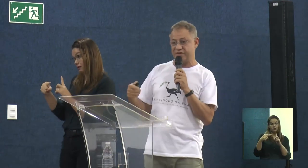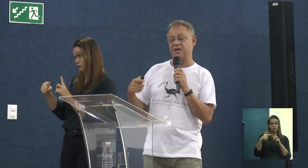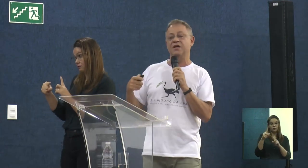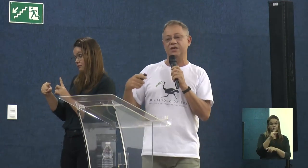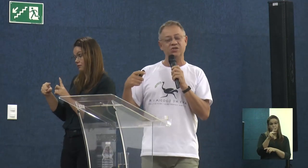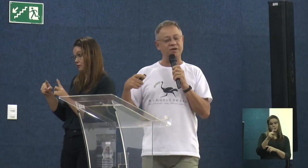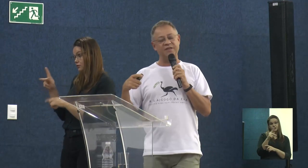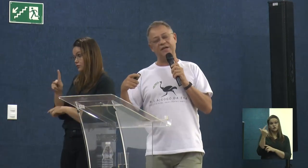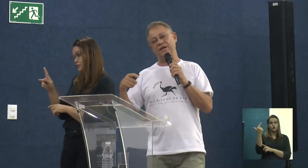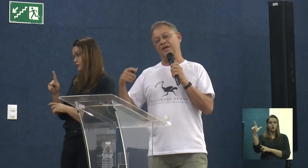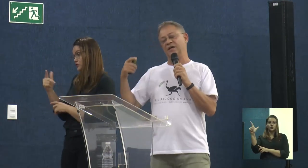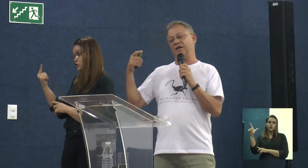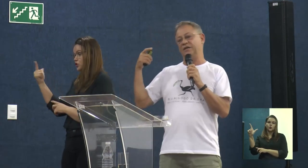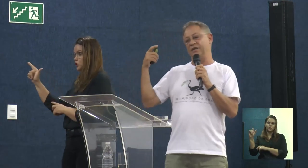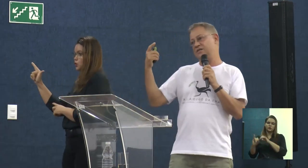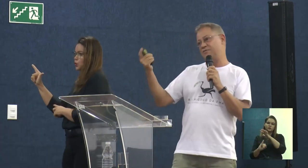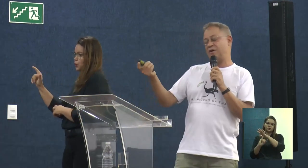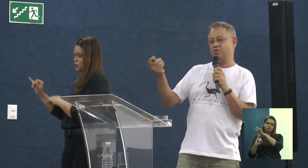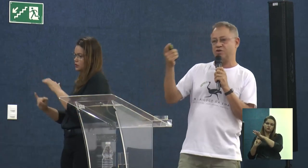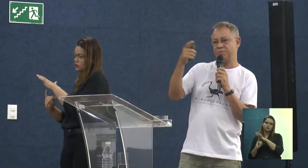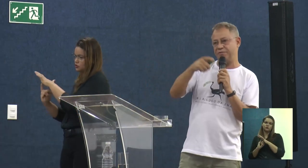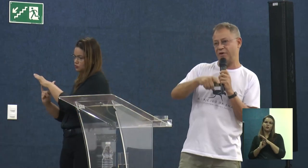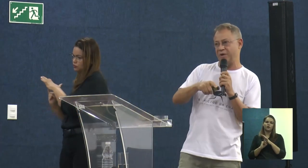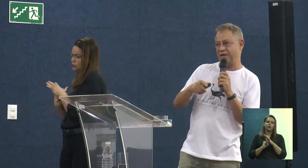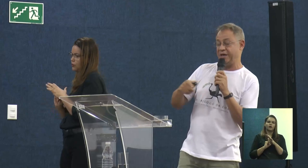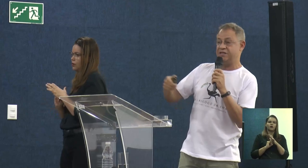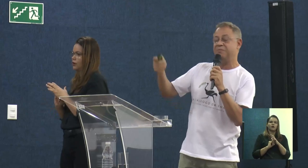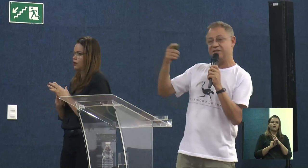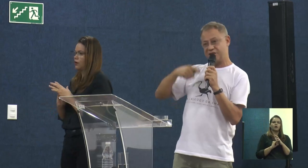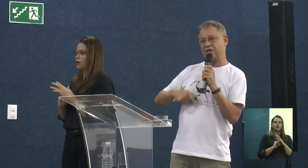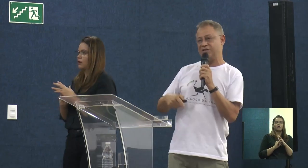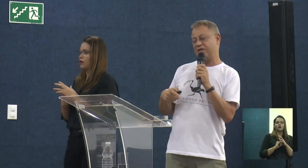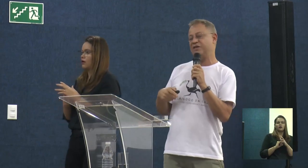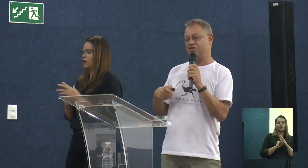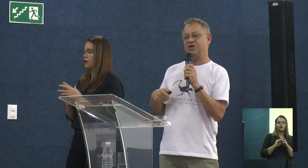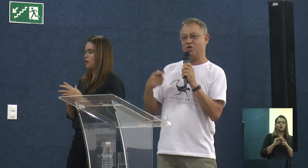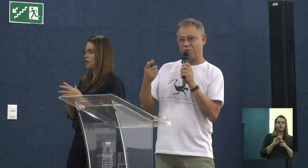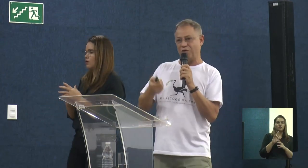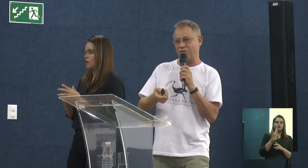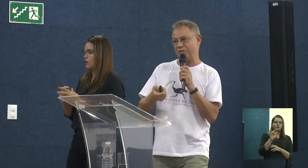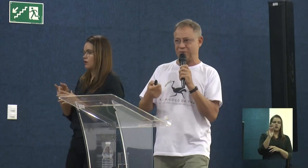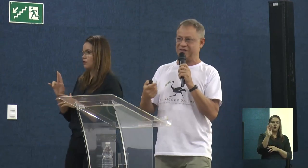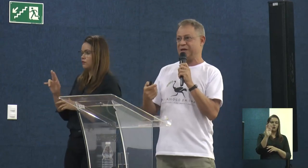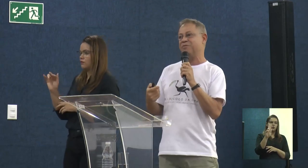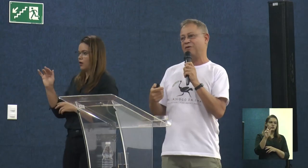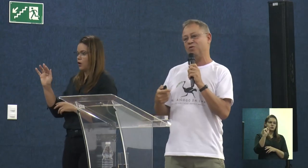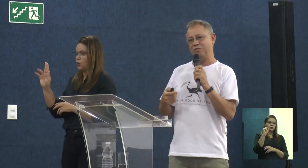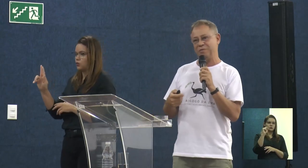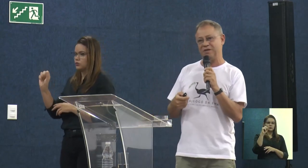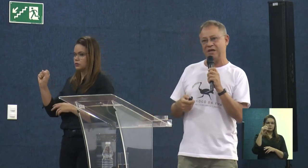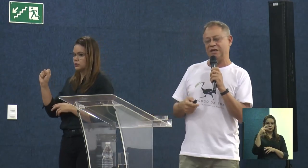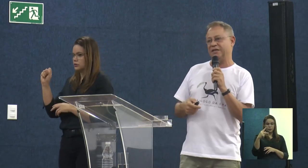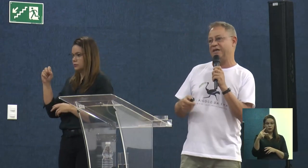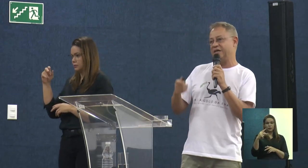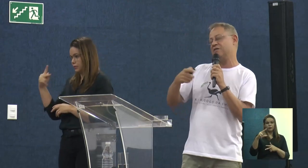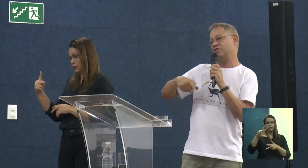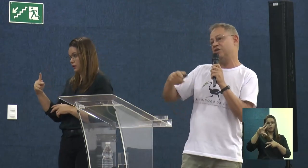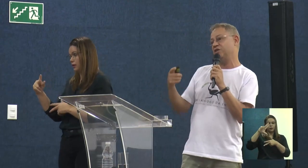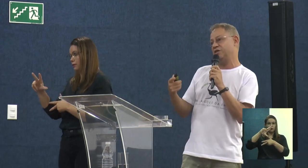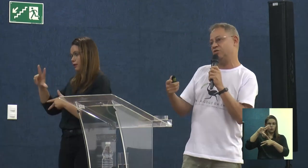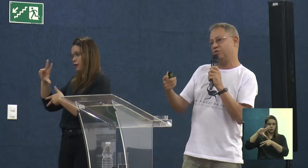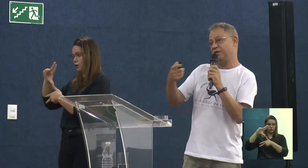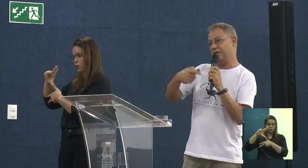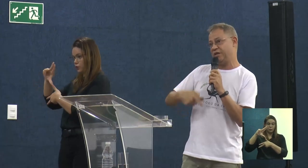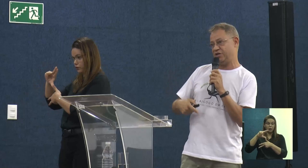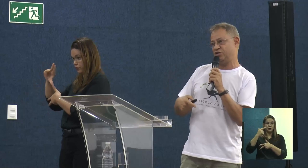instituições. Isso entra desde a FAUSP, FAUMACENSE, mas as da região, como a UFBA, por exemplo, FAUFBA, e essa